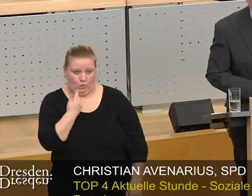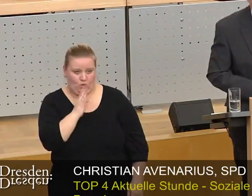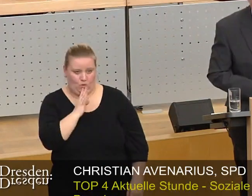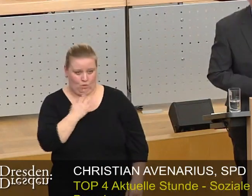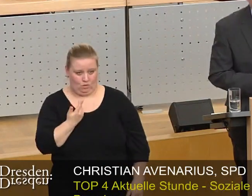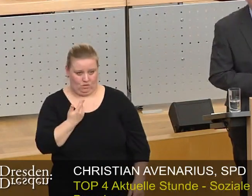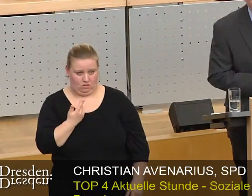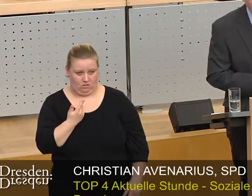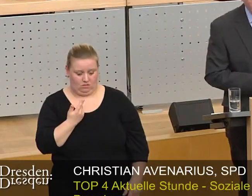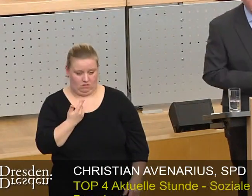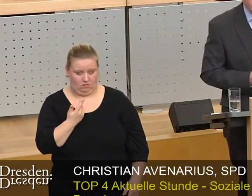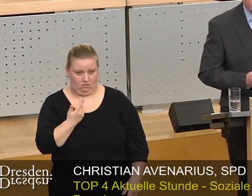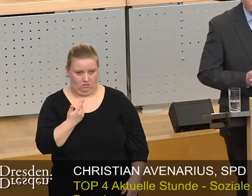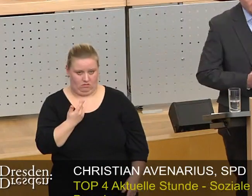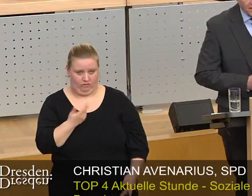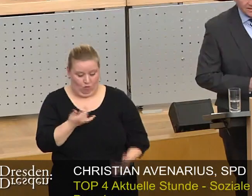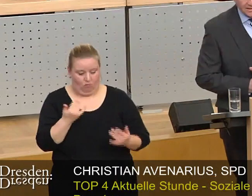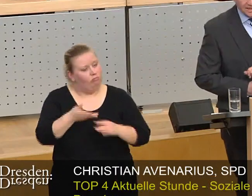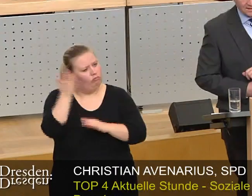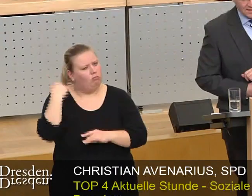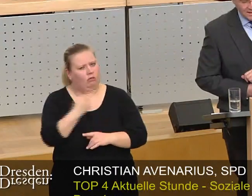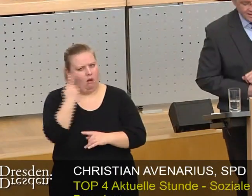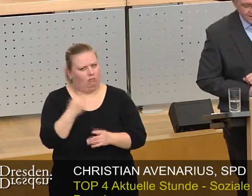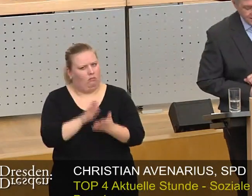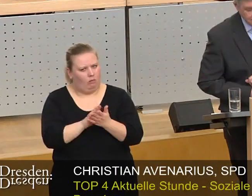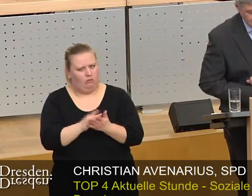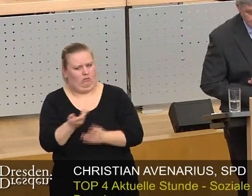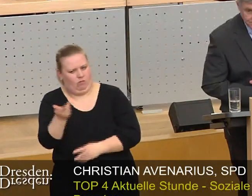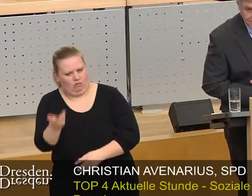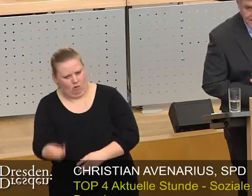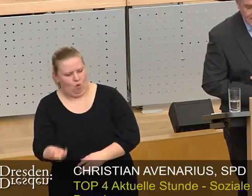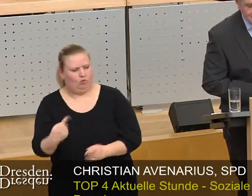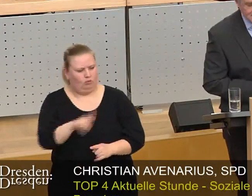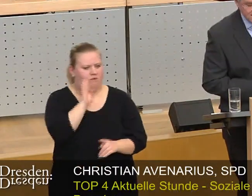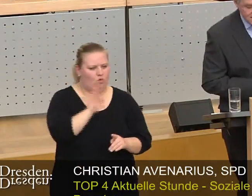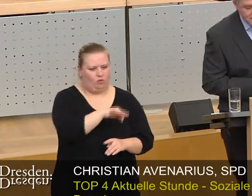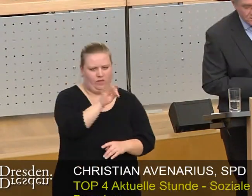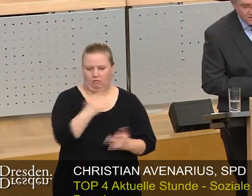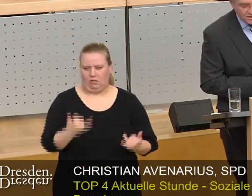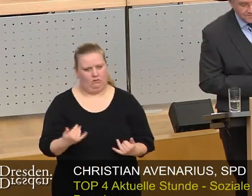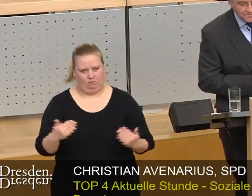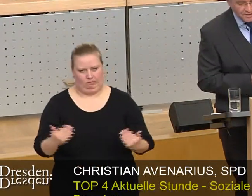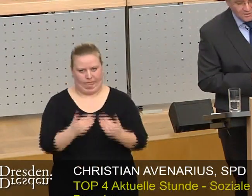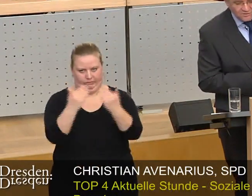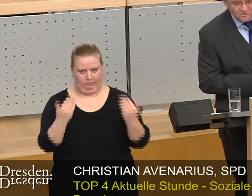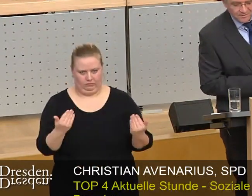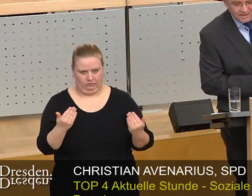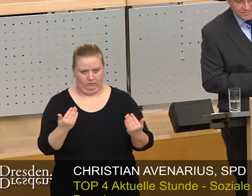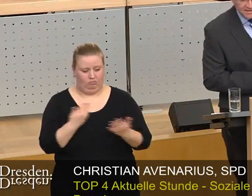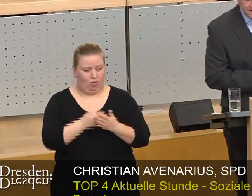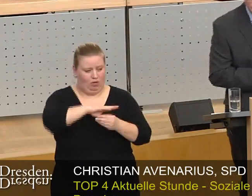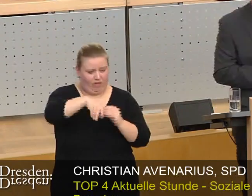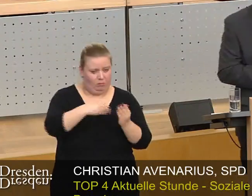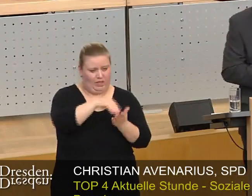nicht mehr her, wozu es vor einigen Jahren hergegeben hätte. Dies gilt insbesondere für